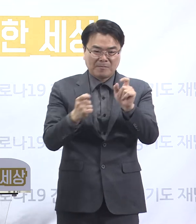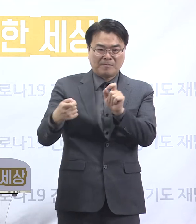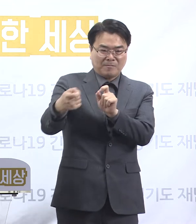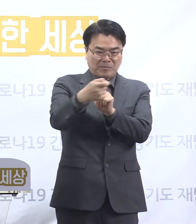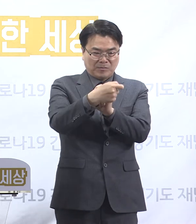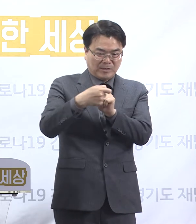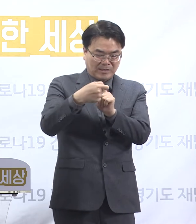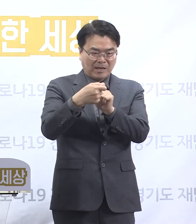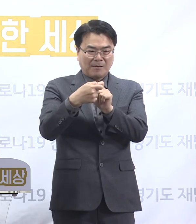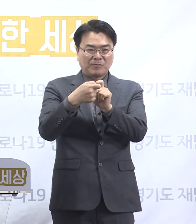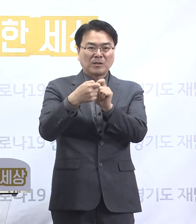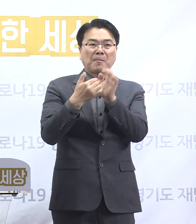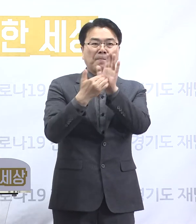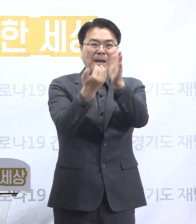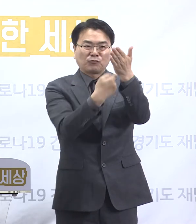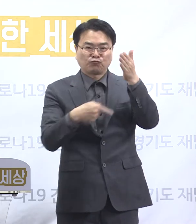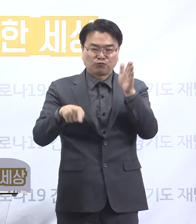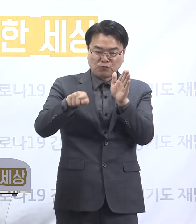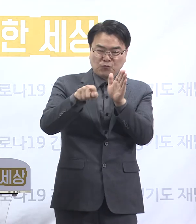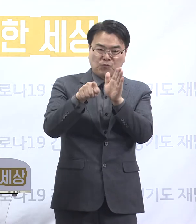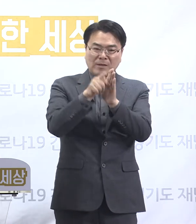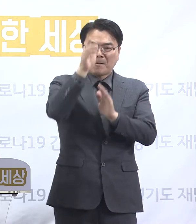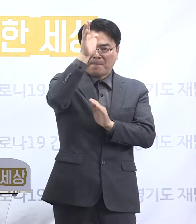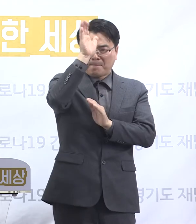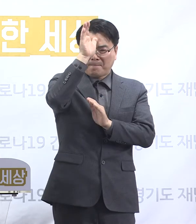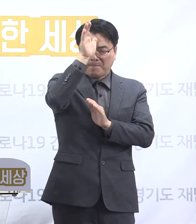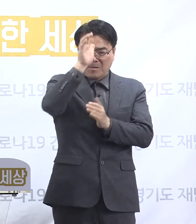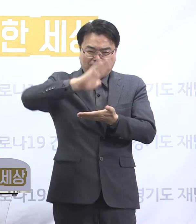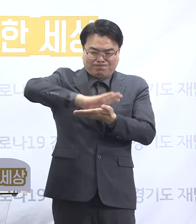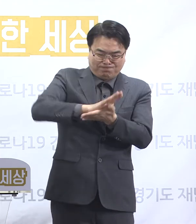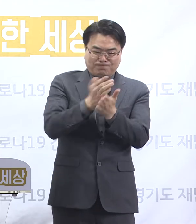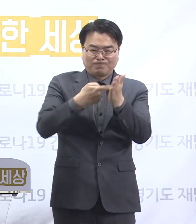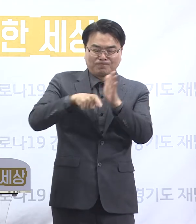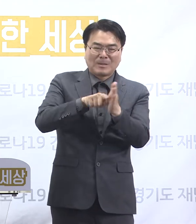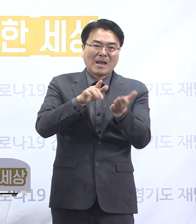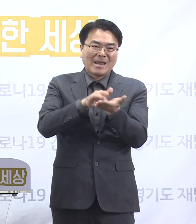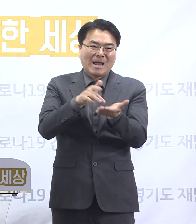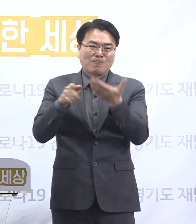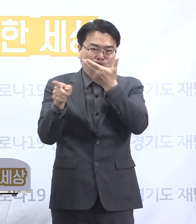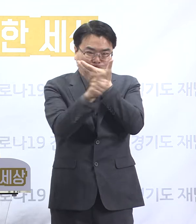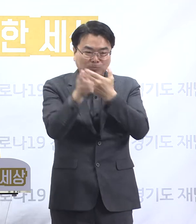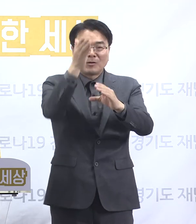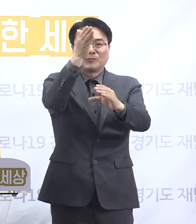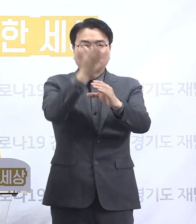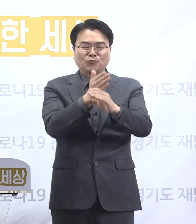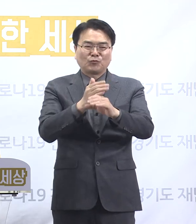환경소득을 실시하고 접촉자를 자가격리 조치하였으며 능동 감시 중입니다.